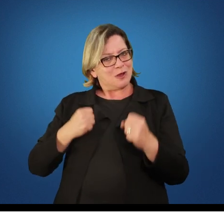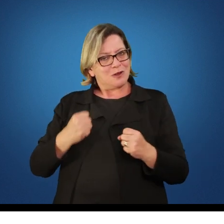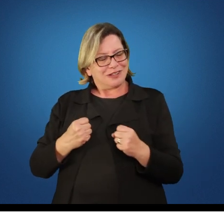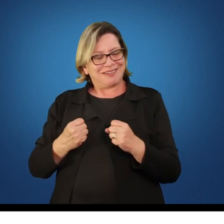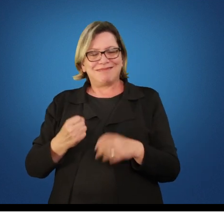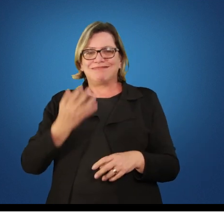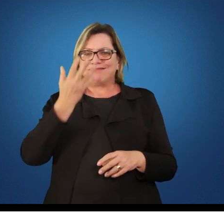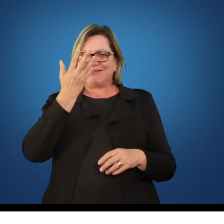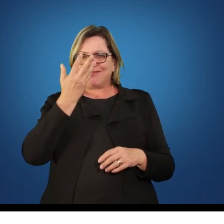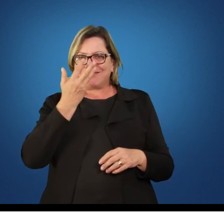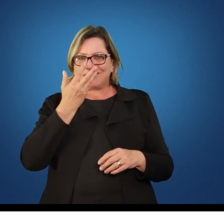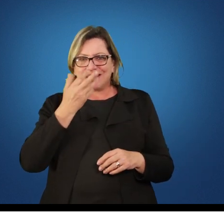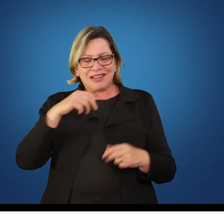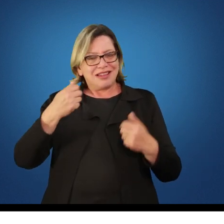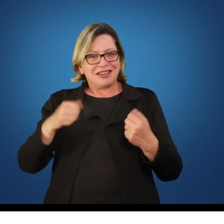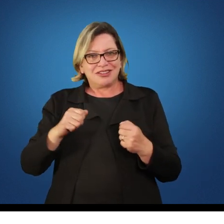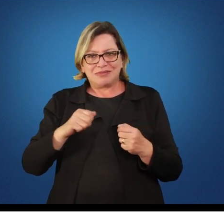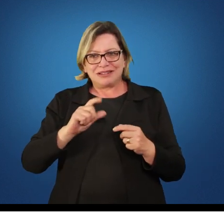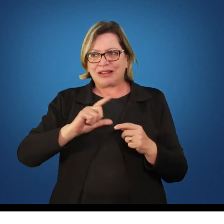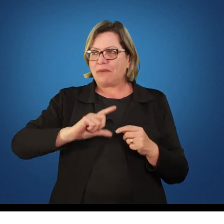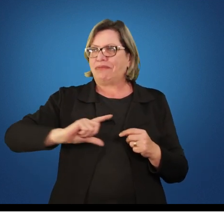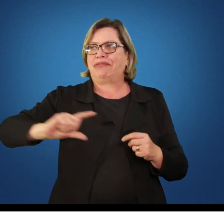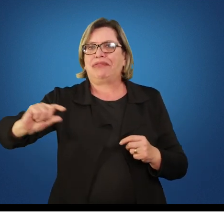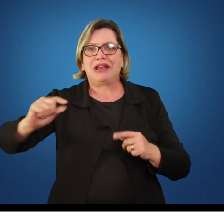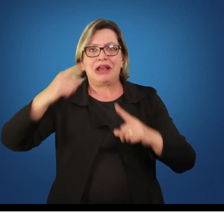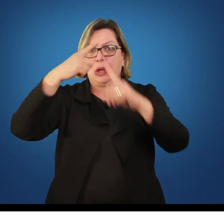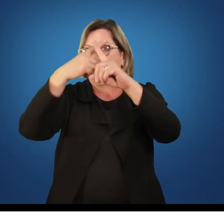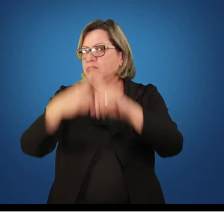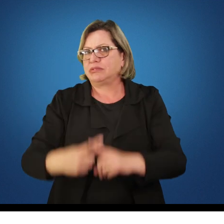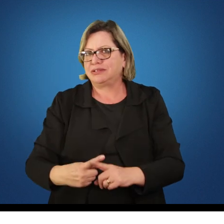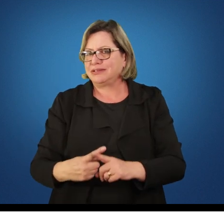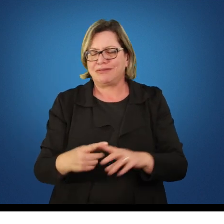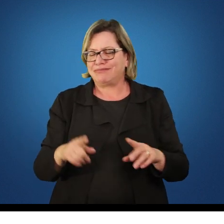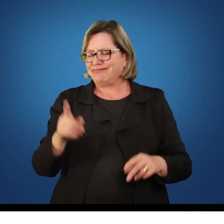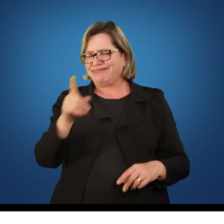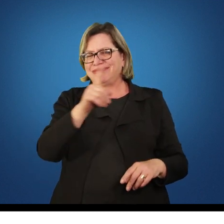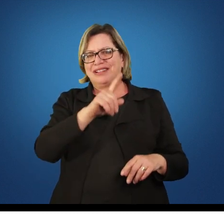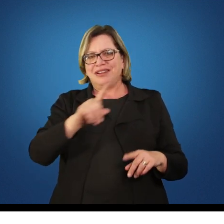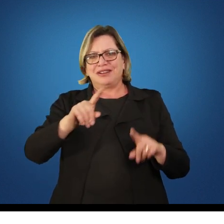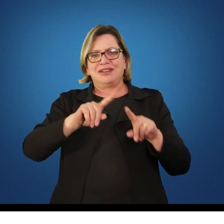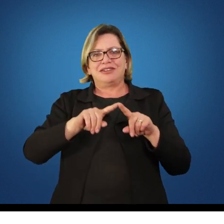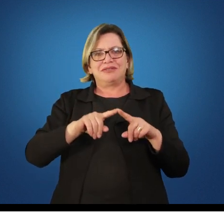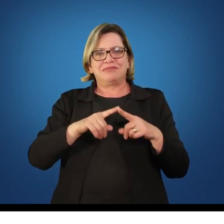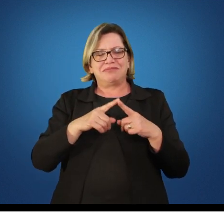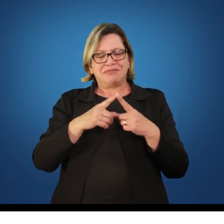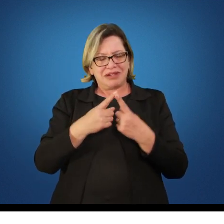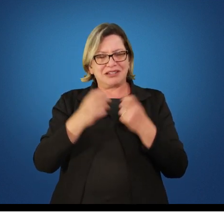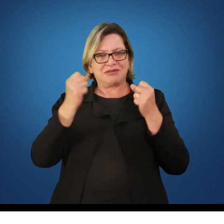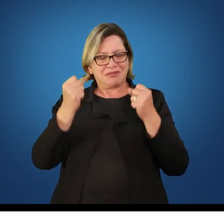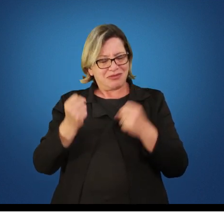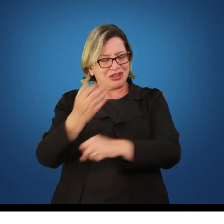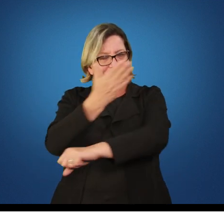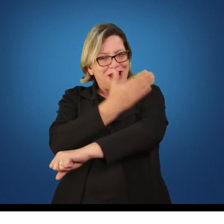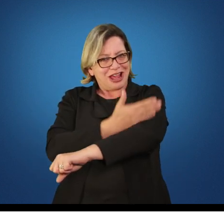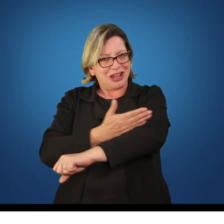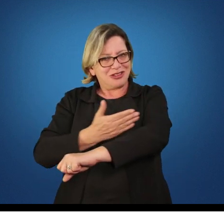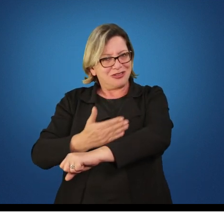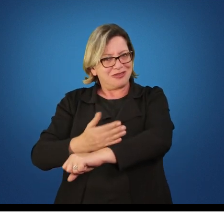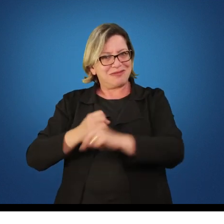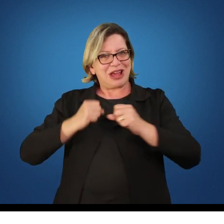não precisa sair dali e já se inscrever numa competição de atletismo mas sim que ela adquira o hábito de correr para o seu bem estar